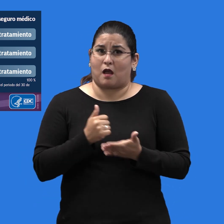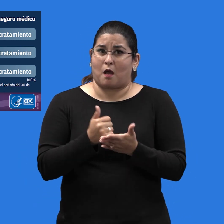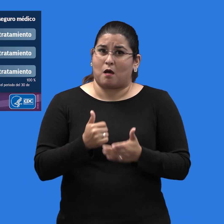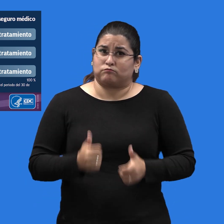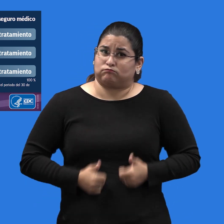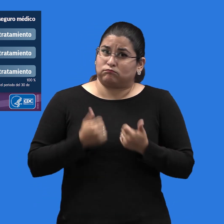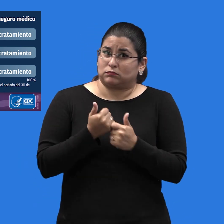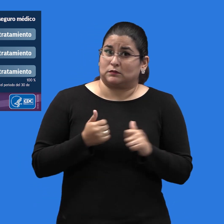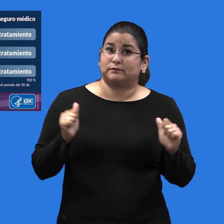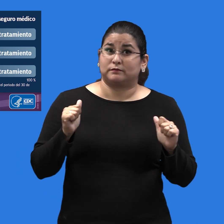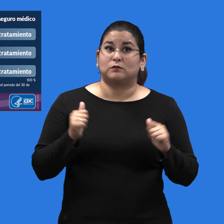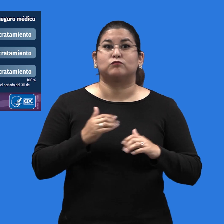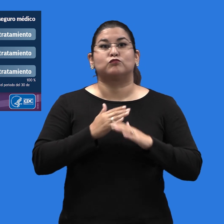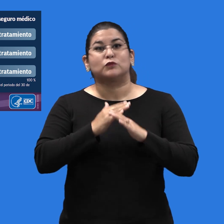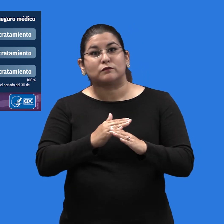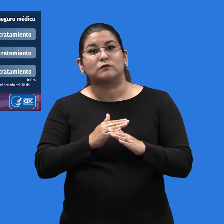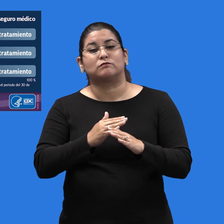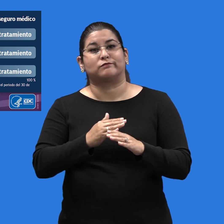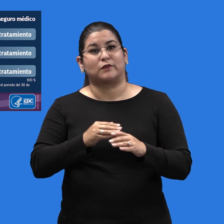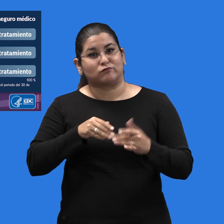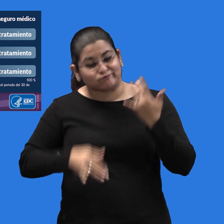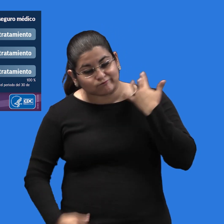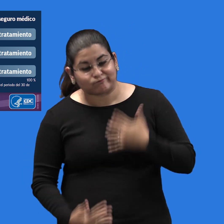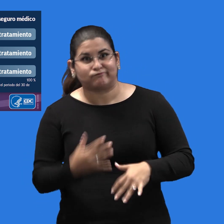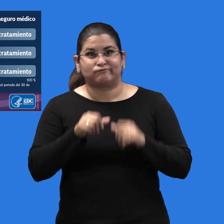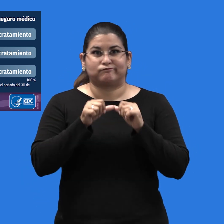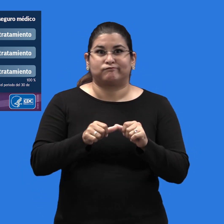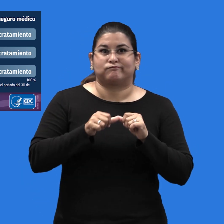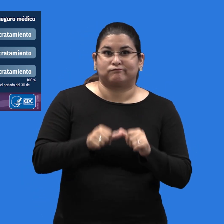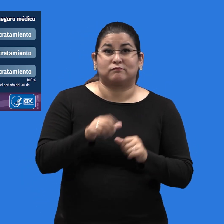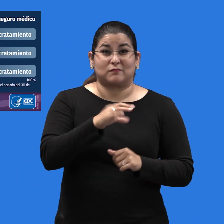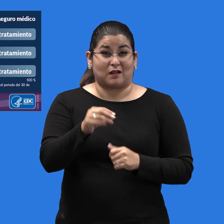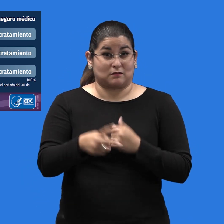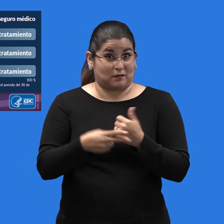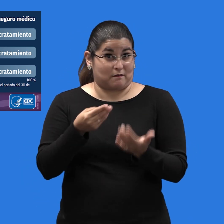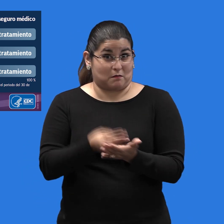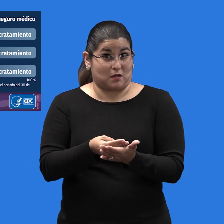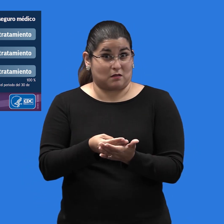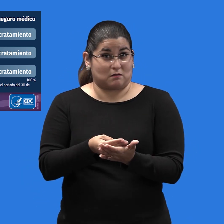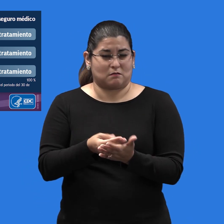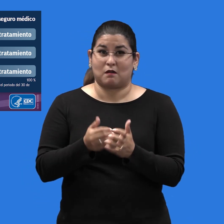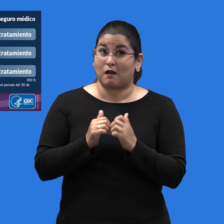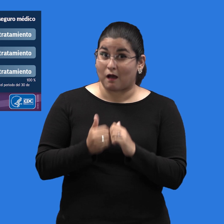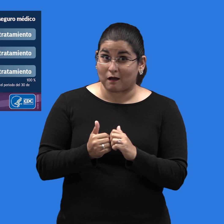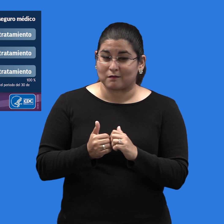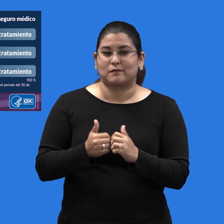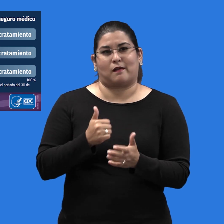C han estado disponibles desde el 2014, pero aún así, muy pocas personas reciben tratamiento dentro del año